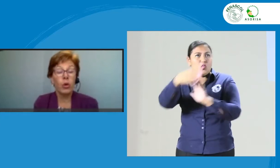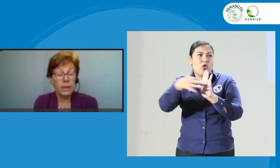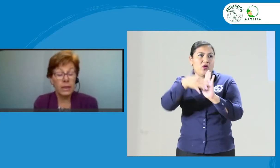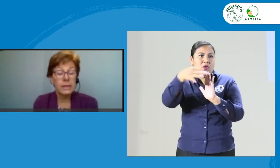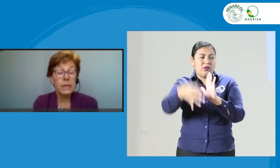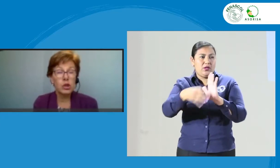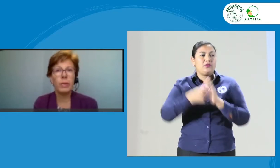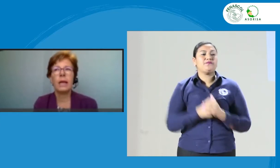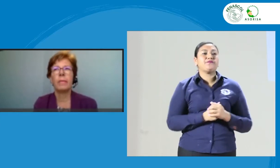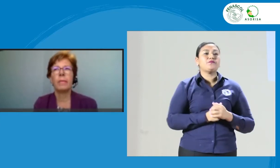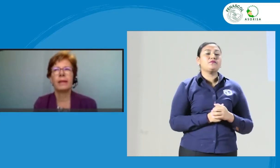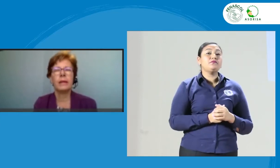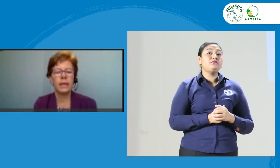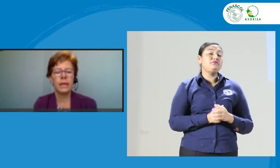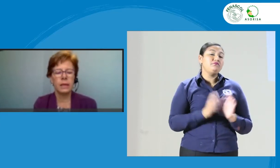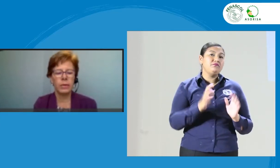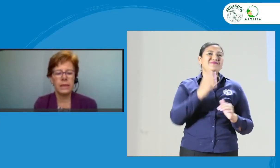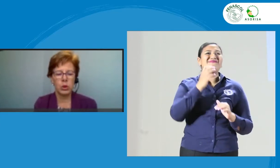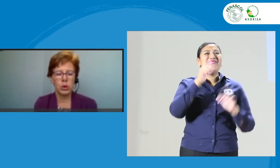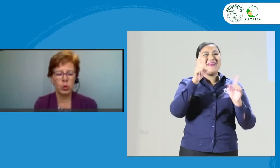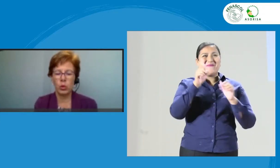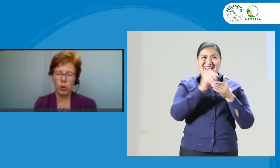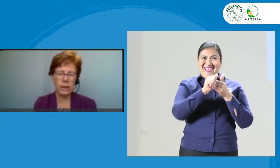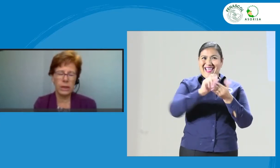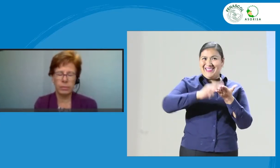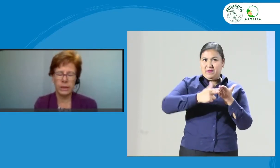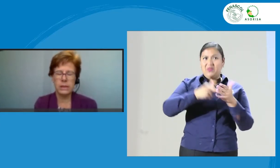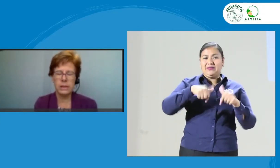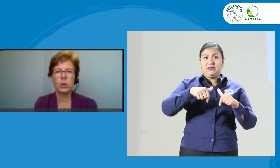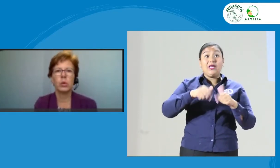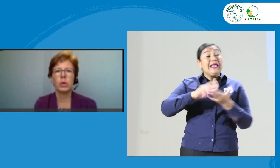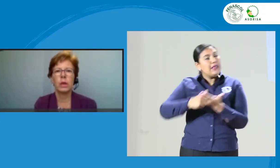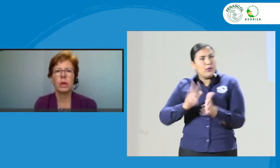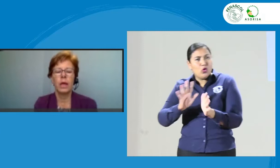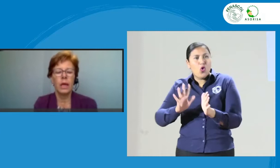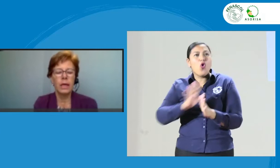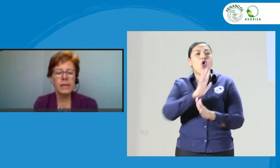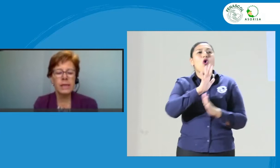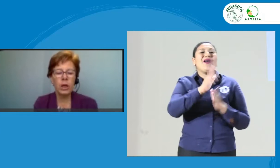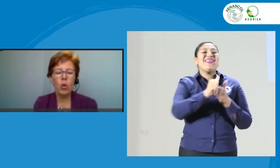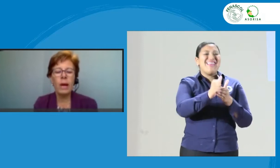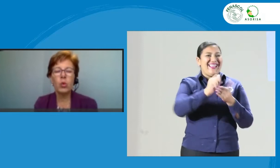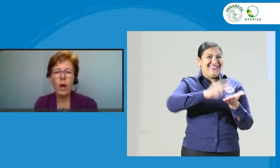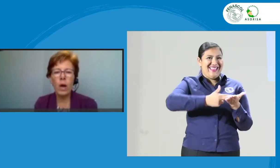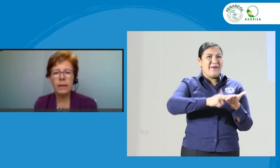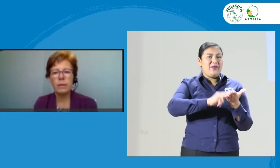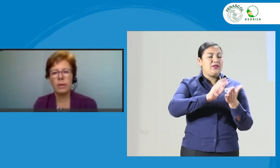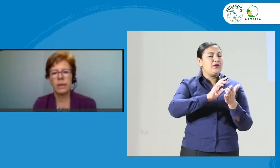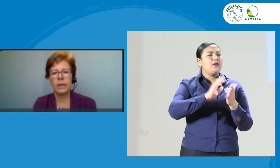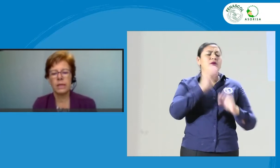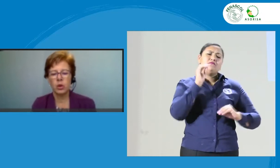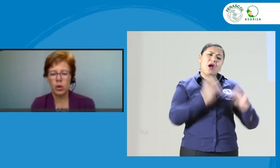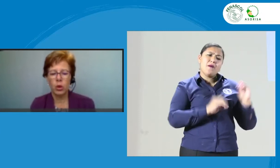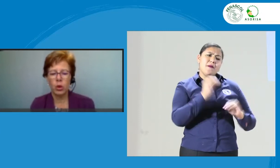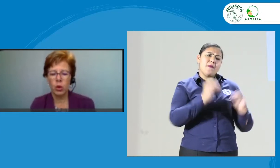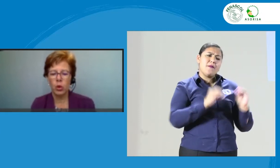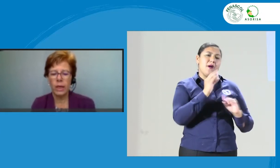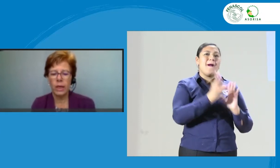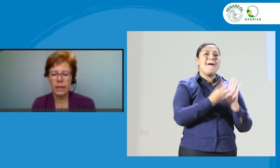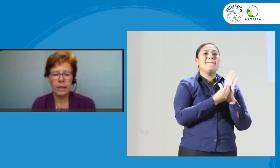aquí se hizo para la parte de guía de interpretación, no de interpretación. Se creó un manual de implementación del código de ética.